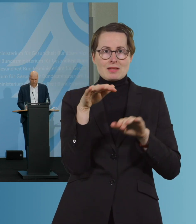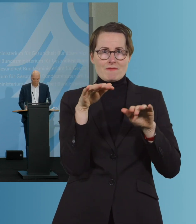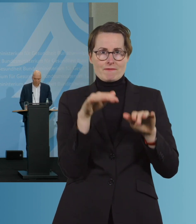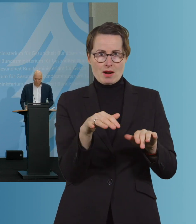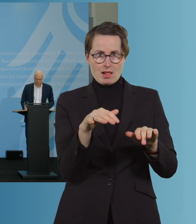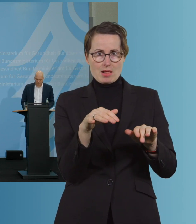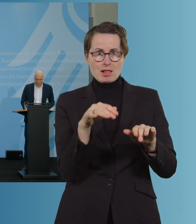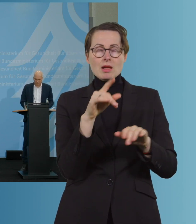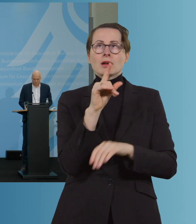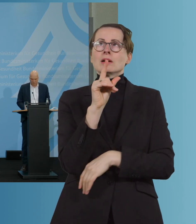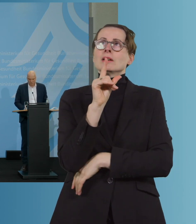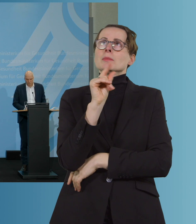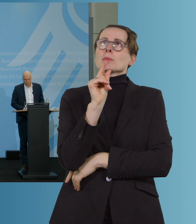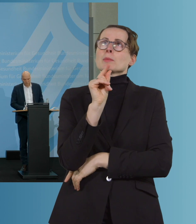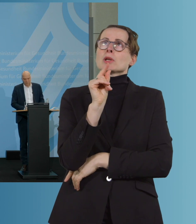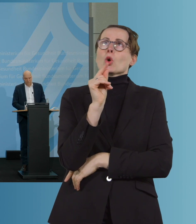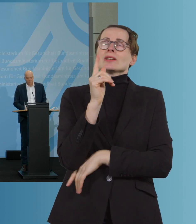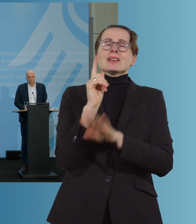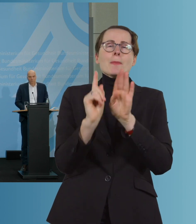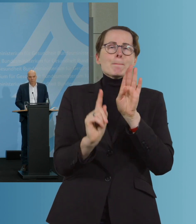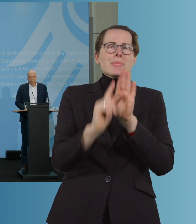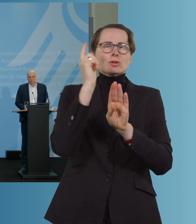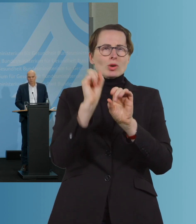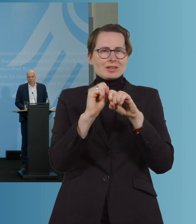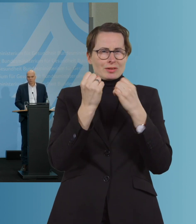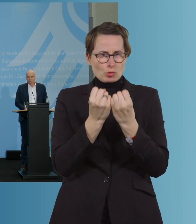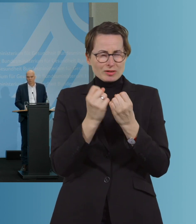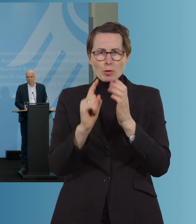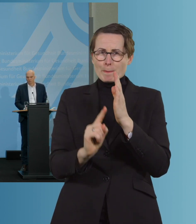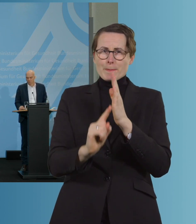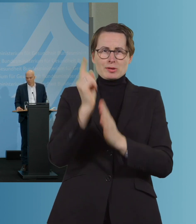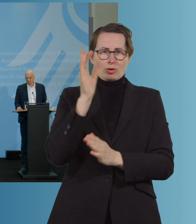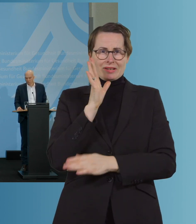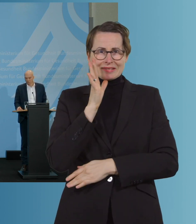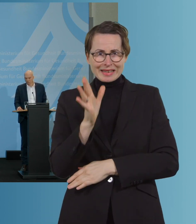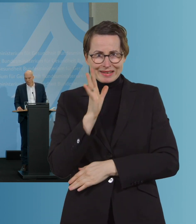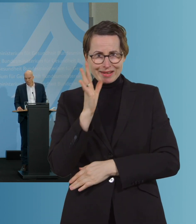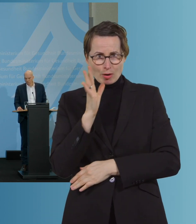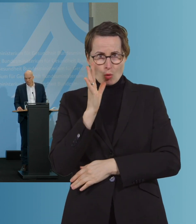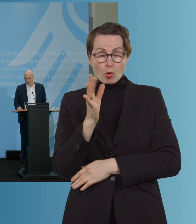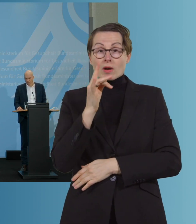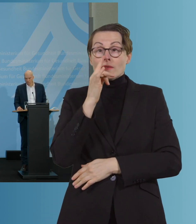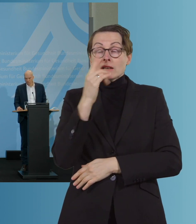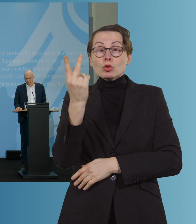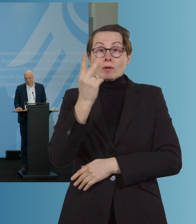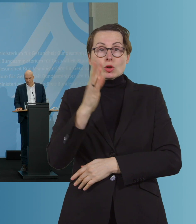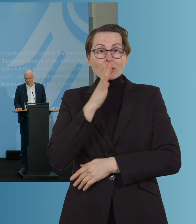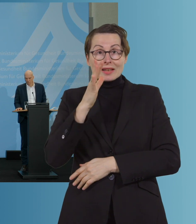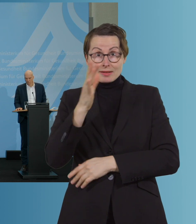Sachverhalt, deren besondere Situation und auch deren besonderes Risiko nicht schon durch die Impfverordnung auch angesprochen ist. Ich verstehe